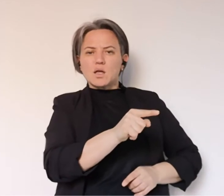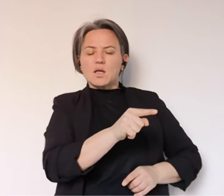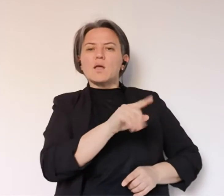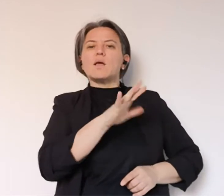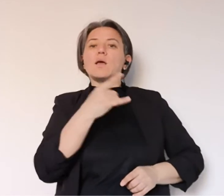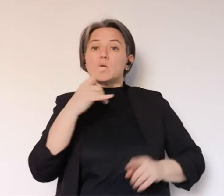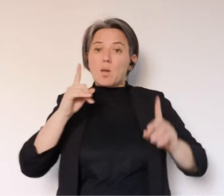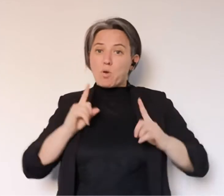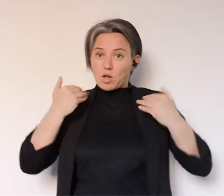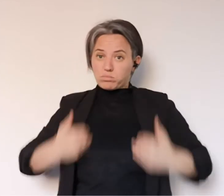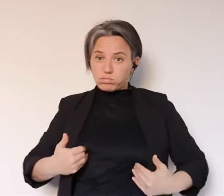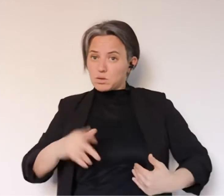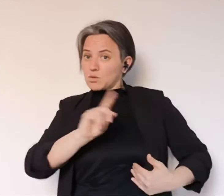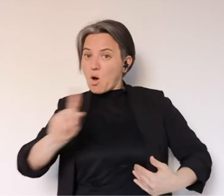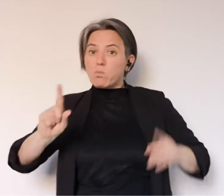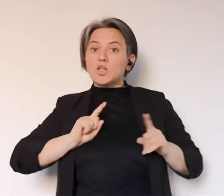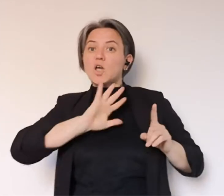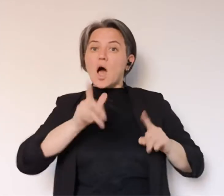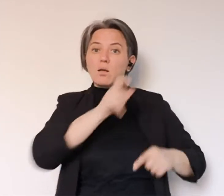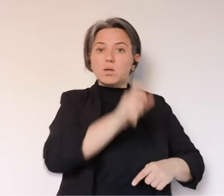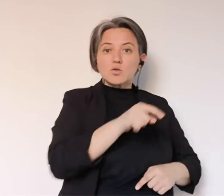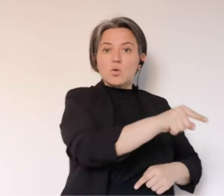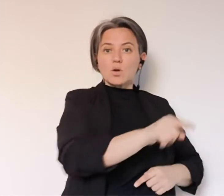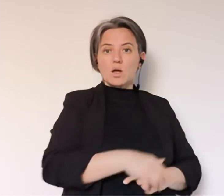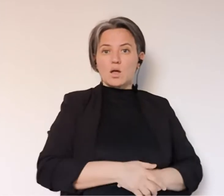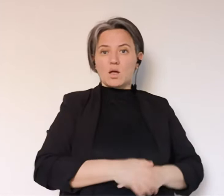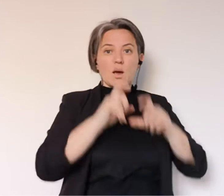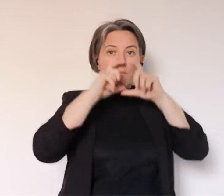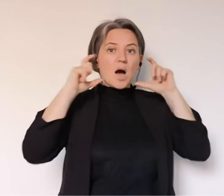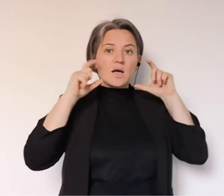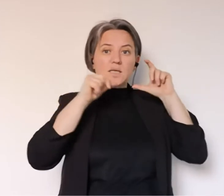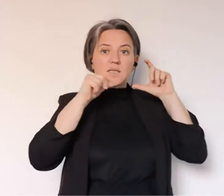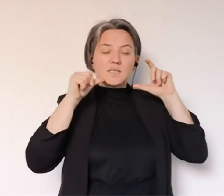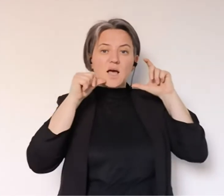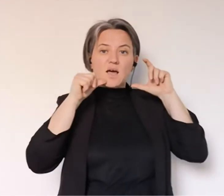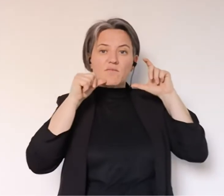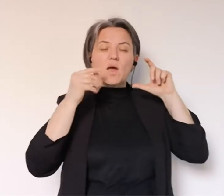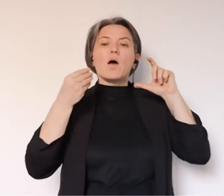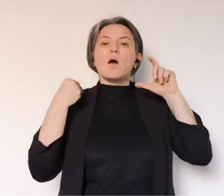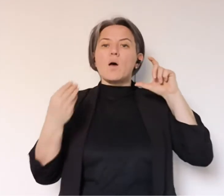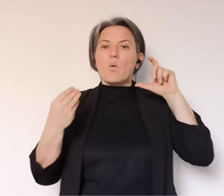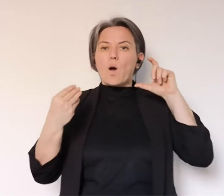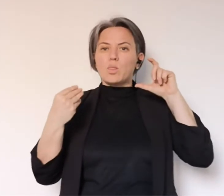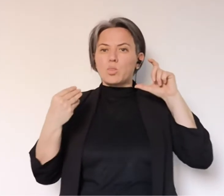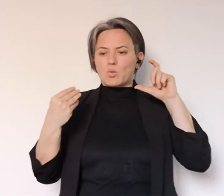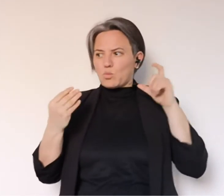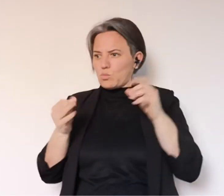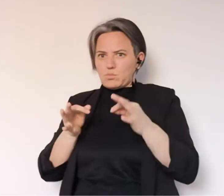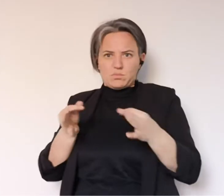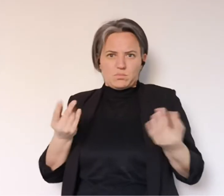gli altri da voi. Non vi protegge, protegge gli altri da voi. Quindi quella